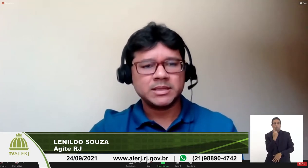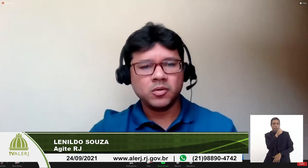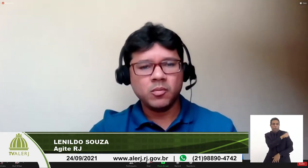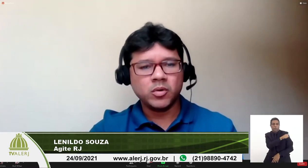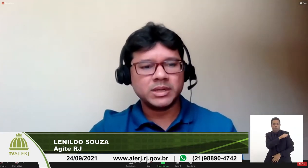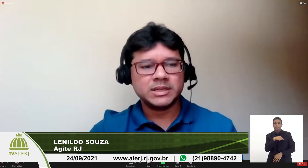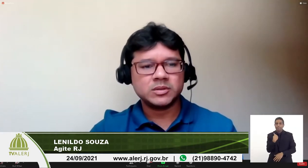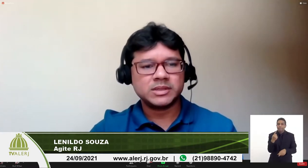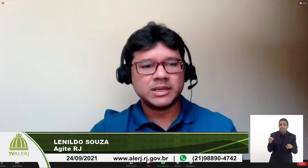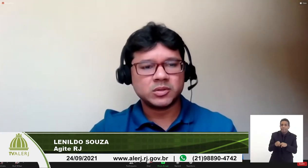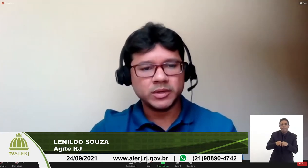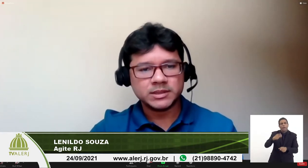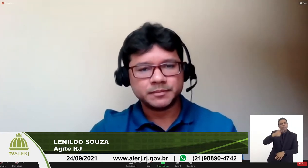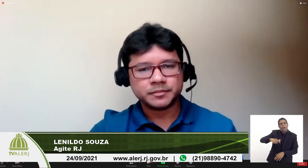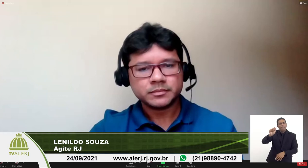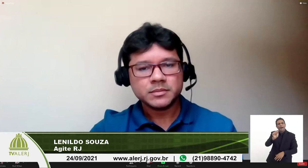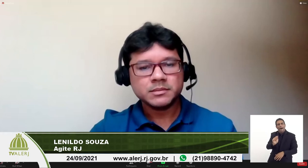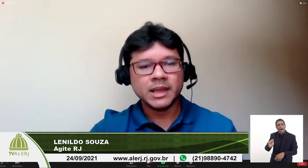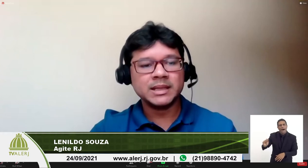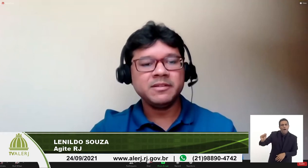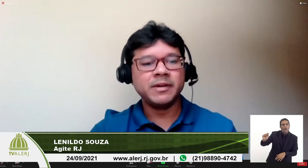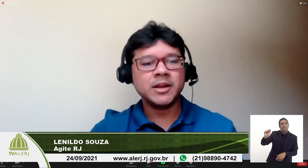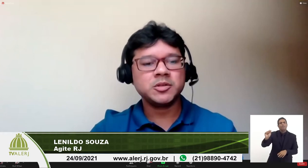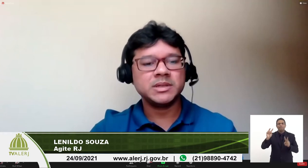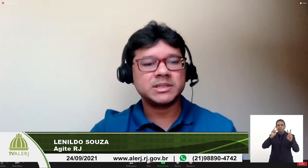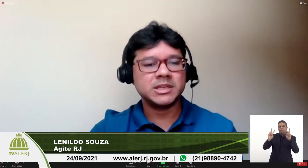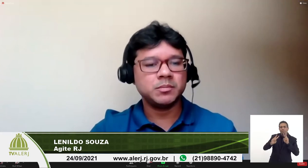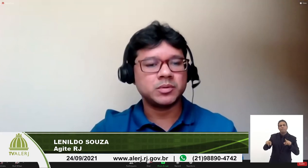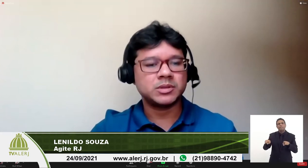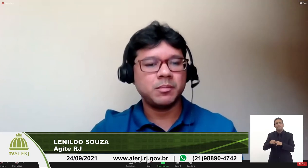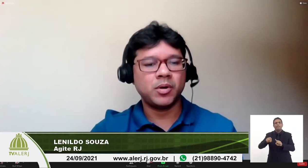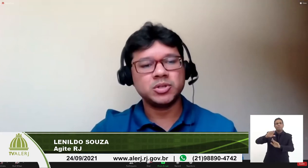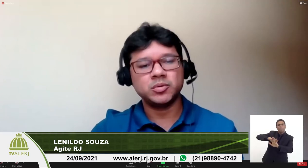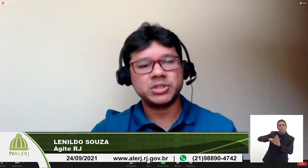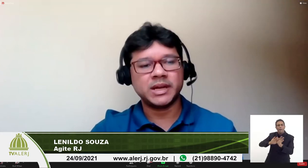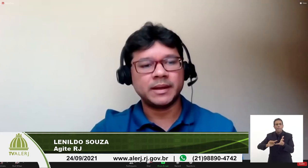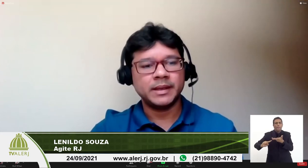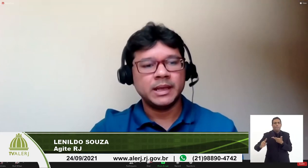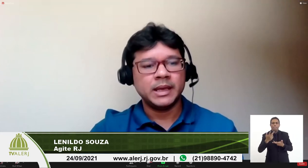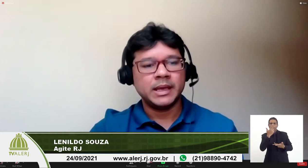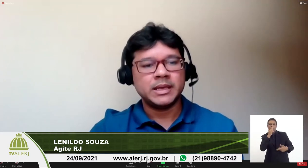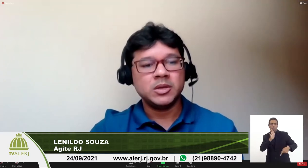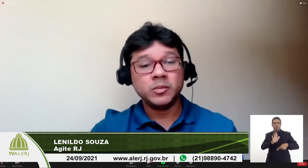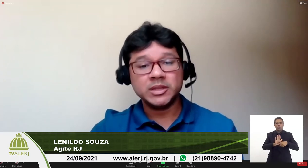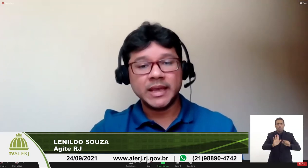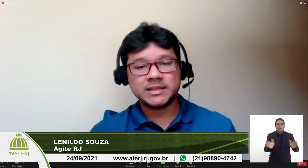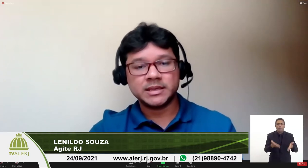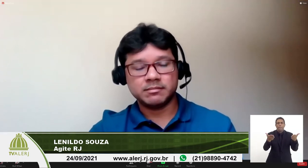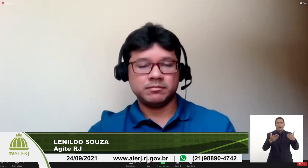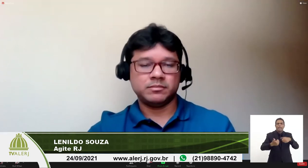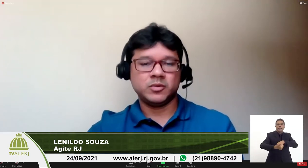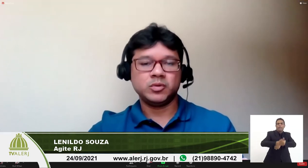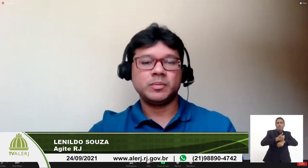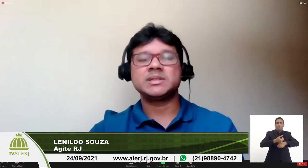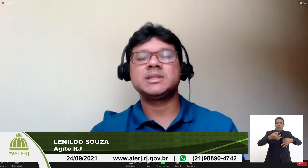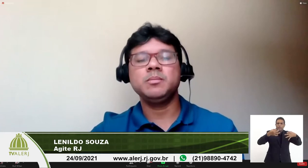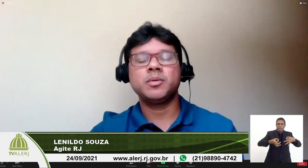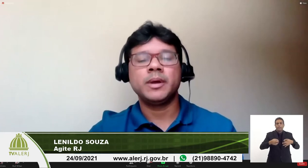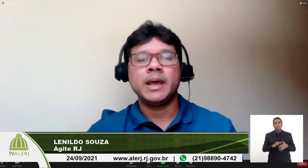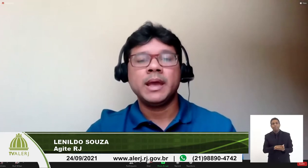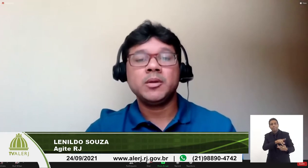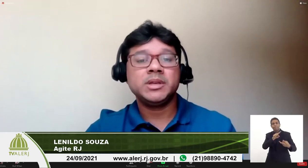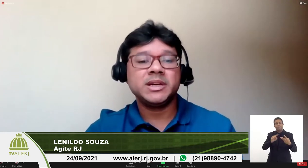assim como outras associações ela tem vários princípios que pode nortear e uma dessa outro